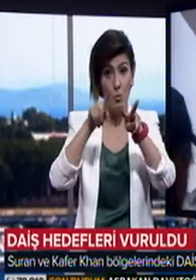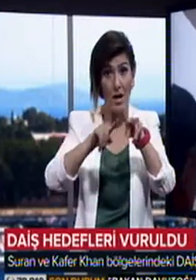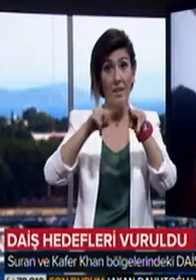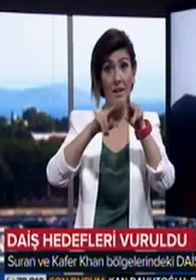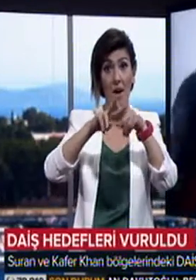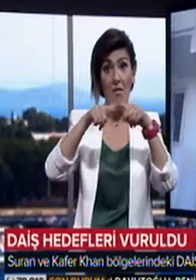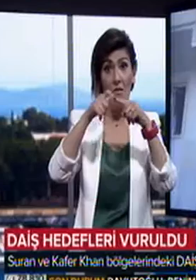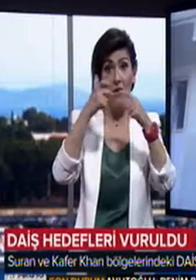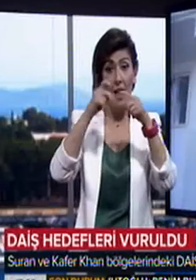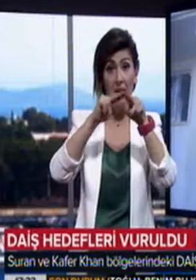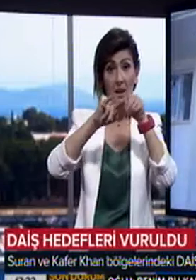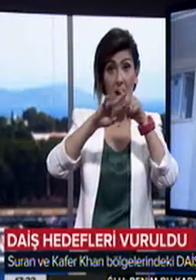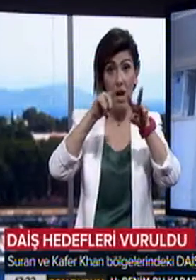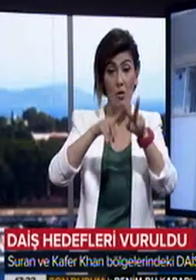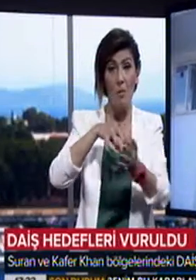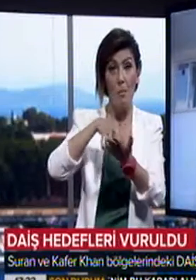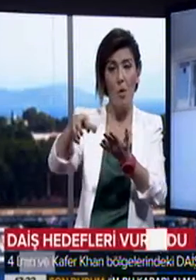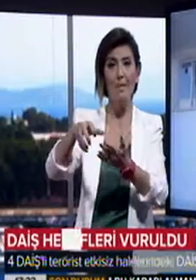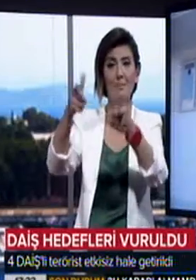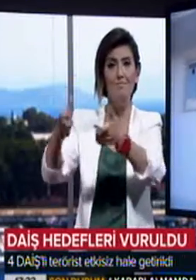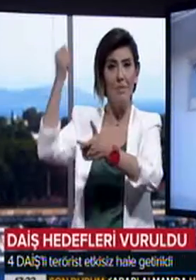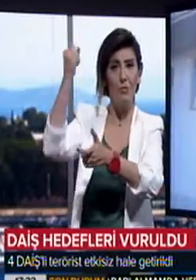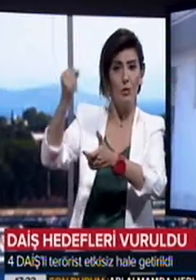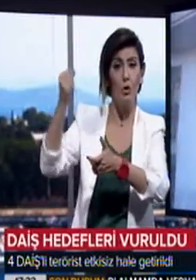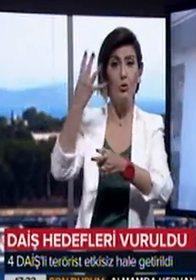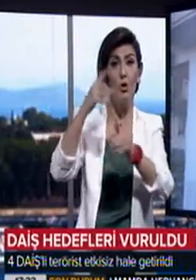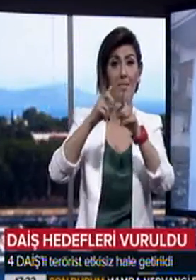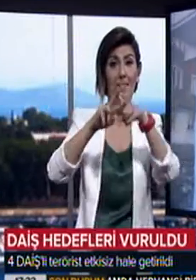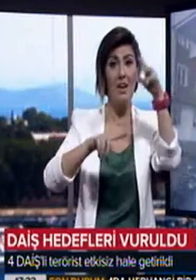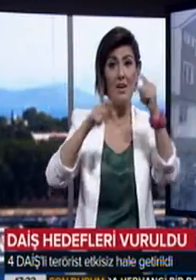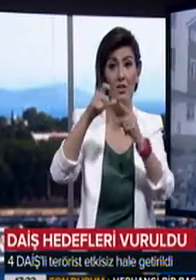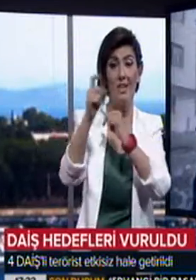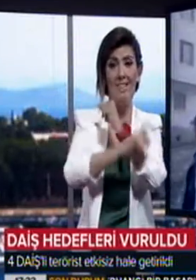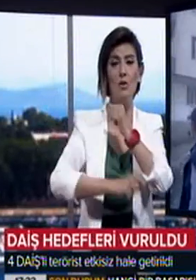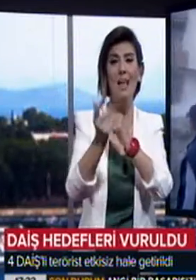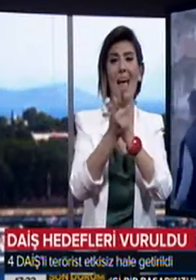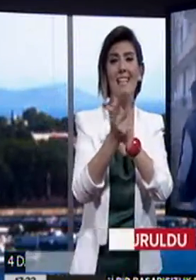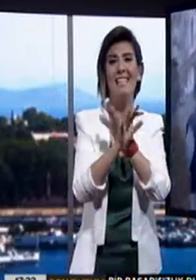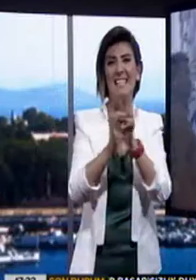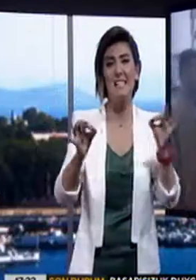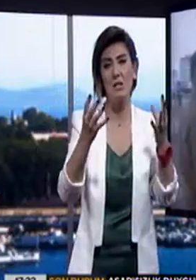Kaferhan bölgelerindeki mevzilerini vurdu. 4 DAİŞ'li terörist etkisiz hale getirildi.